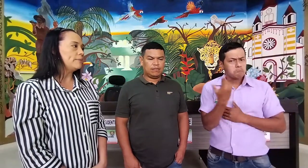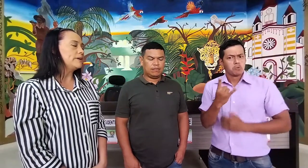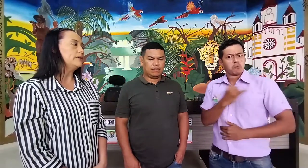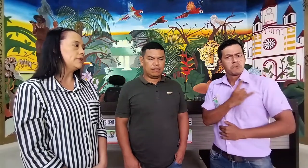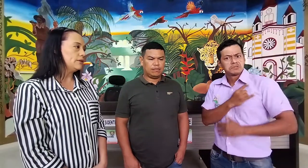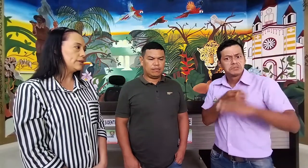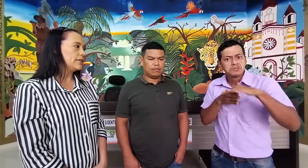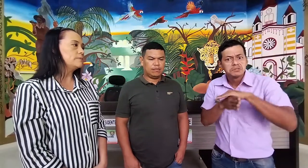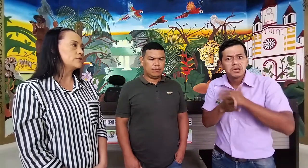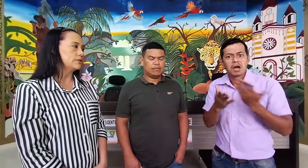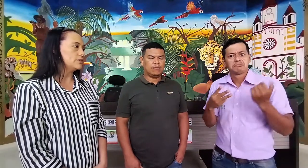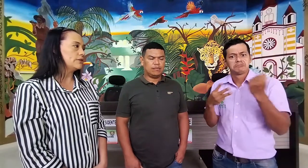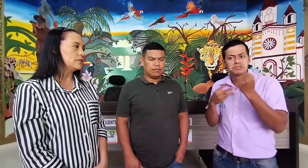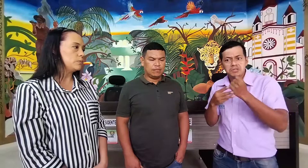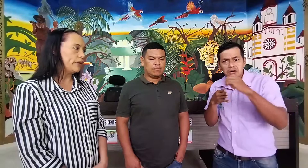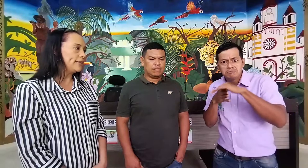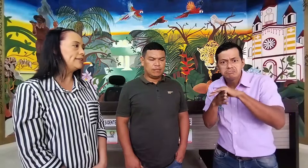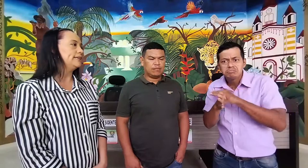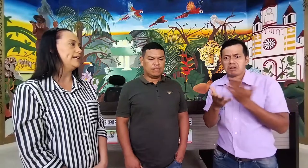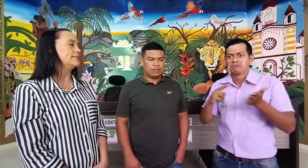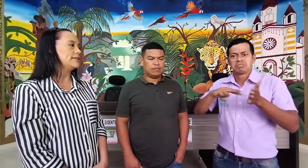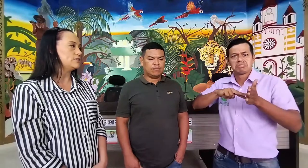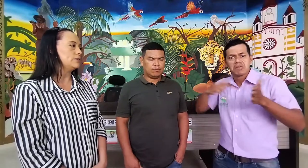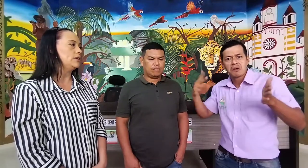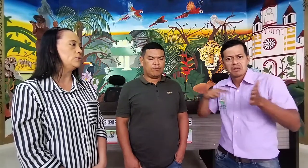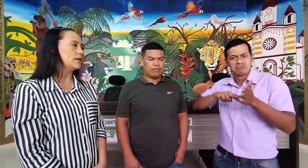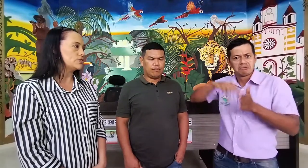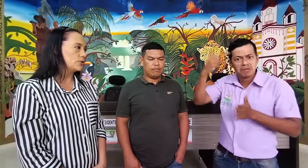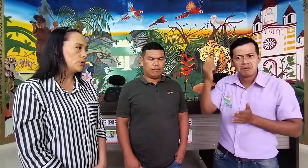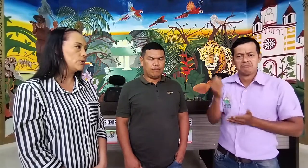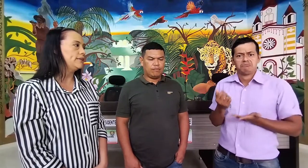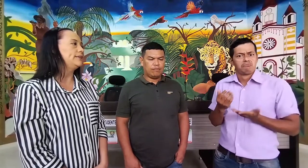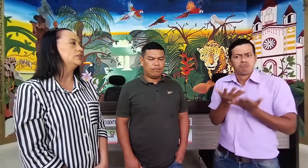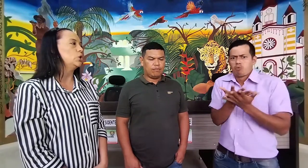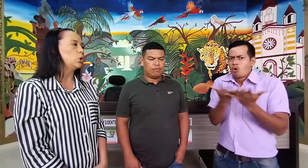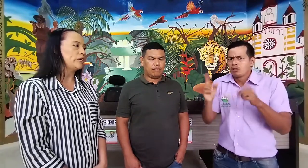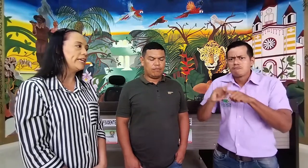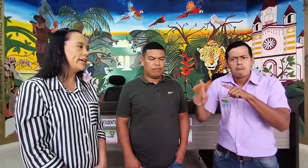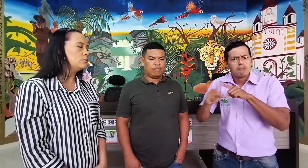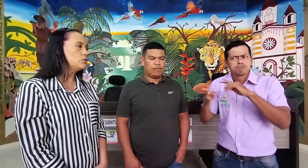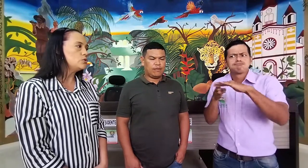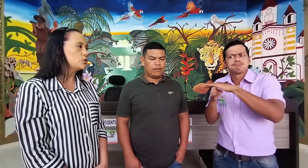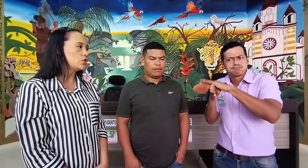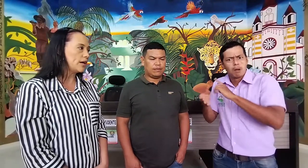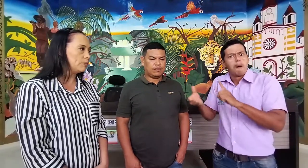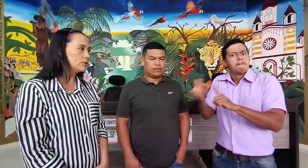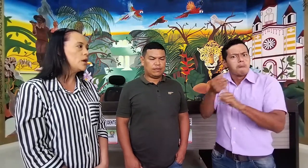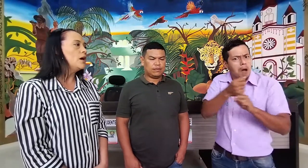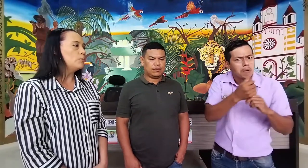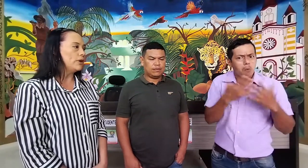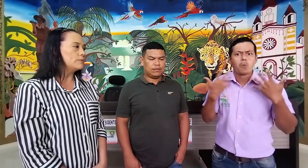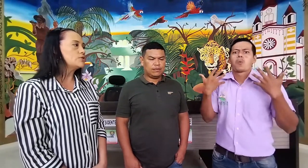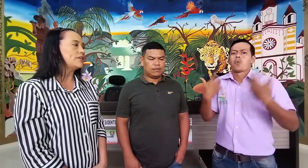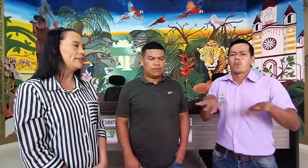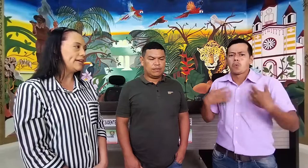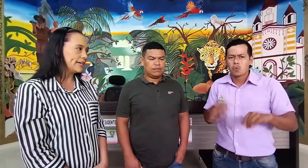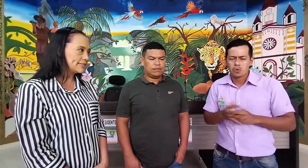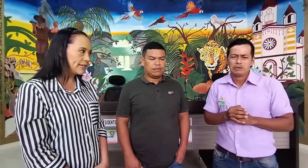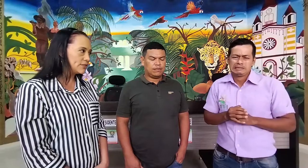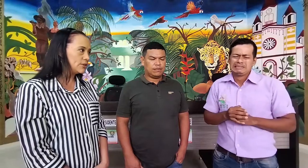ha permitido que las personas sordas puedan tener acceso en educación, en tecnología y en muchos campos podamos tener acceso